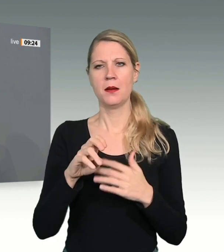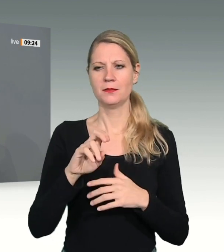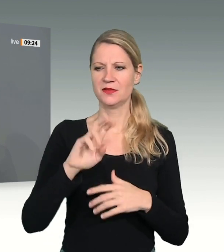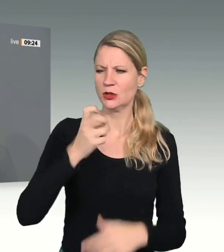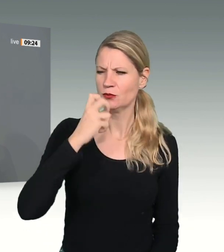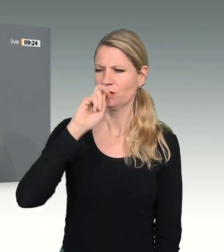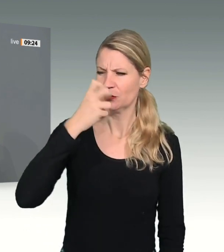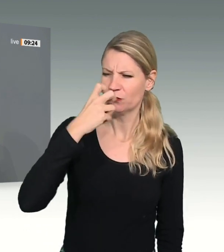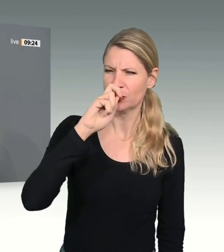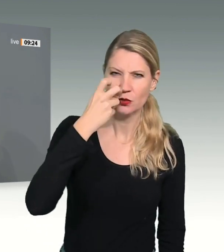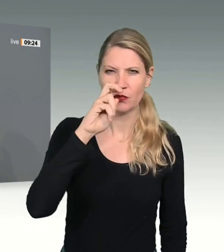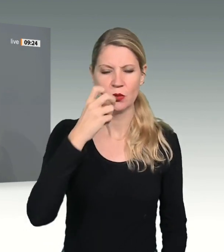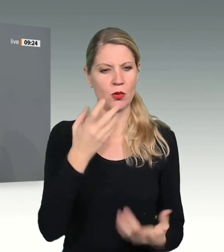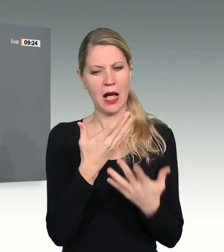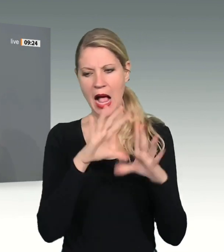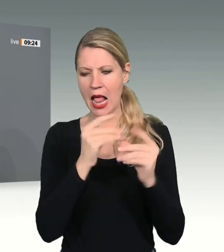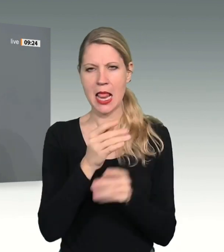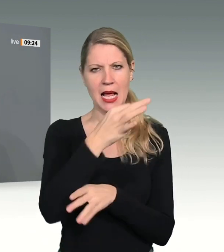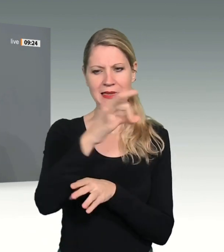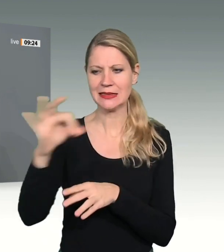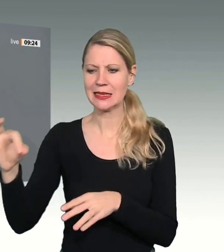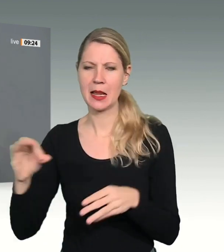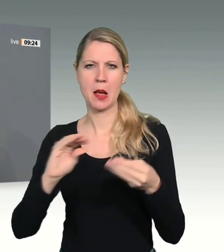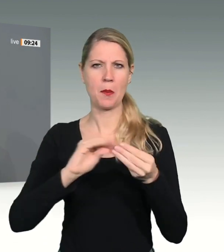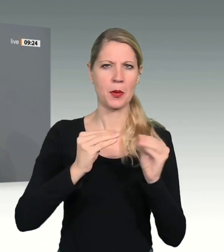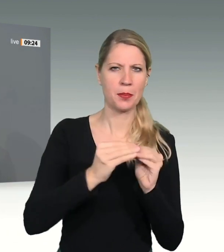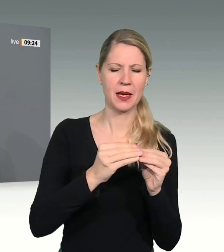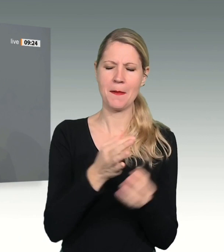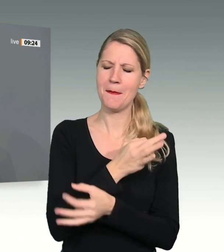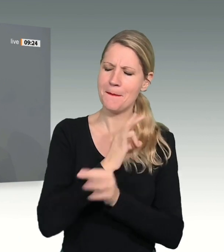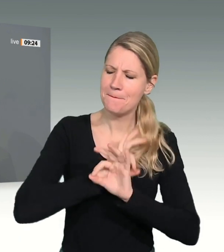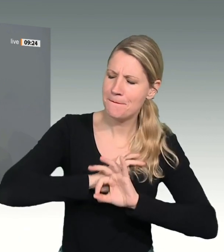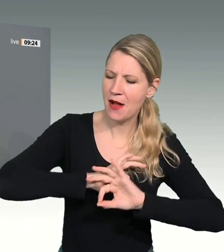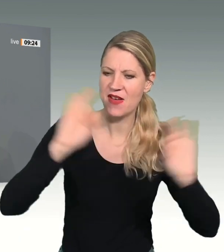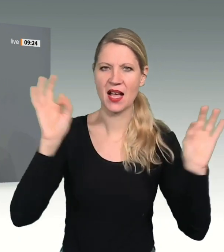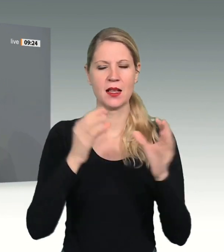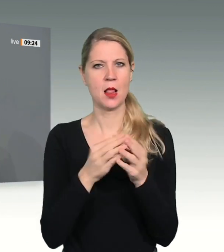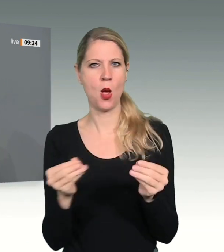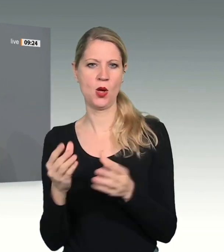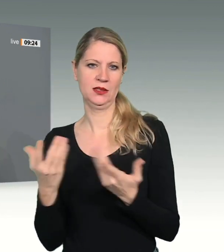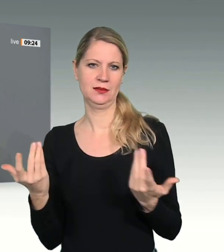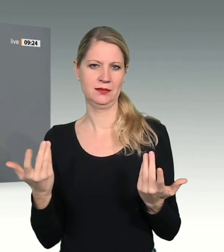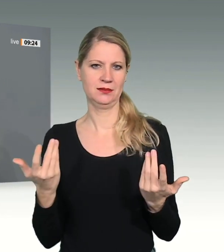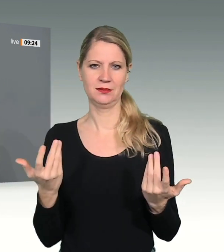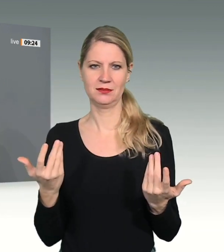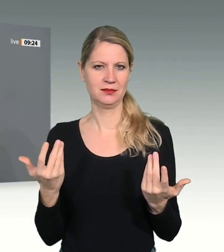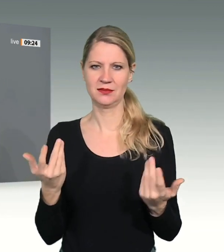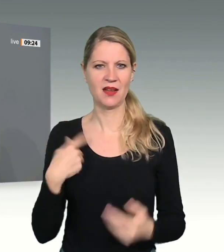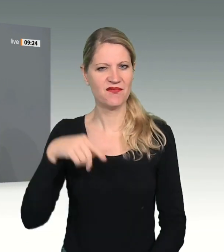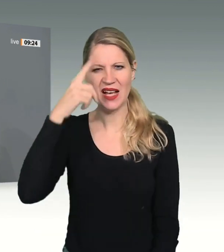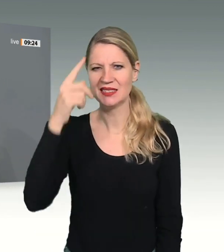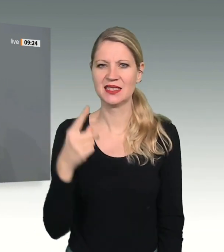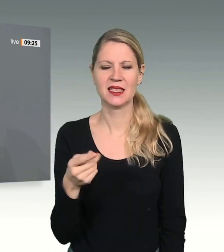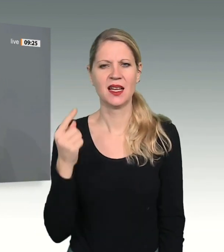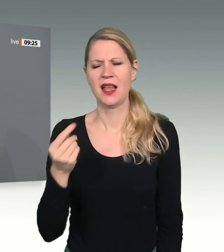noch perfekter zu lösen. Ich weiß nicht, wie viele Entbürokratisierungskommissionen und Initiativen wir in